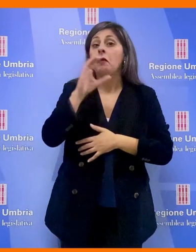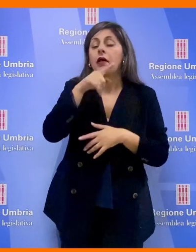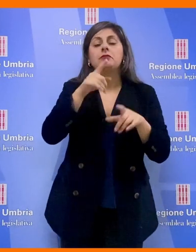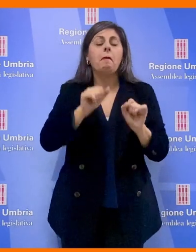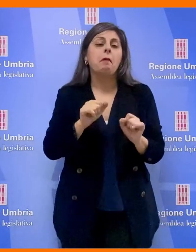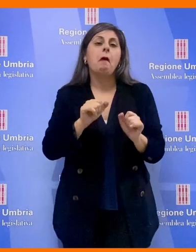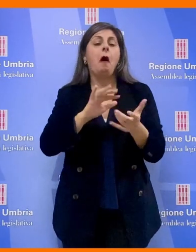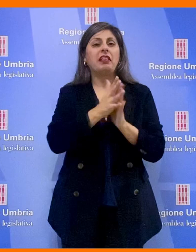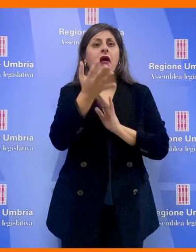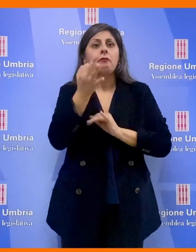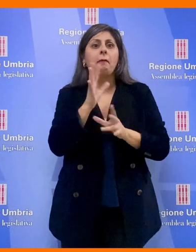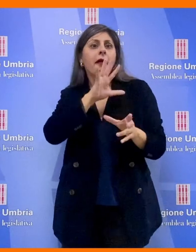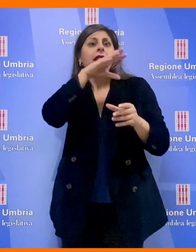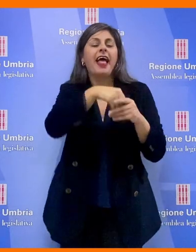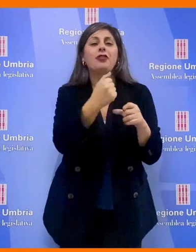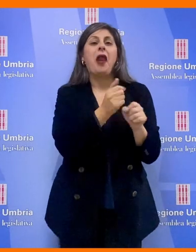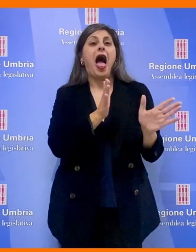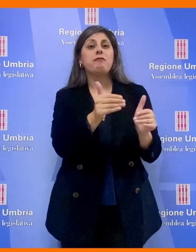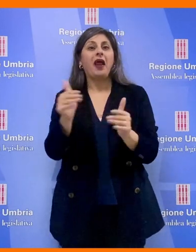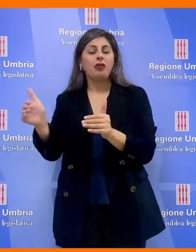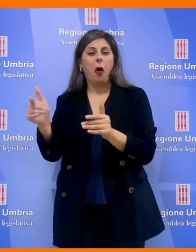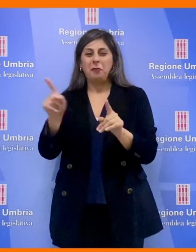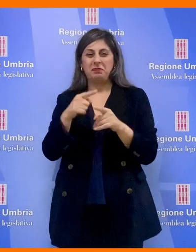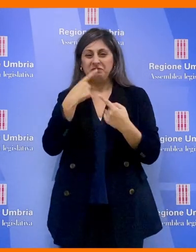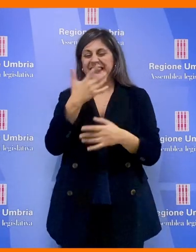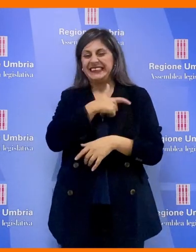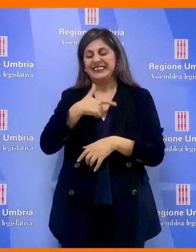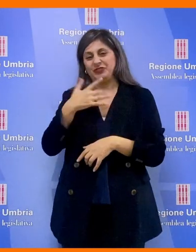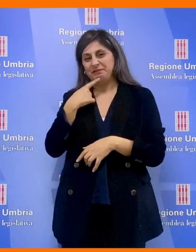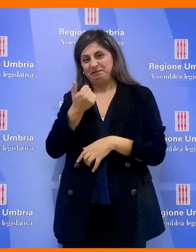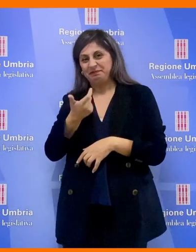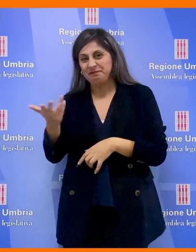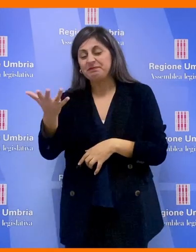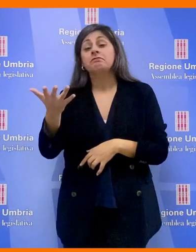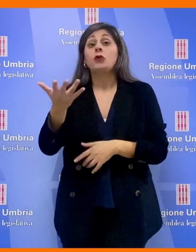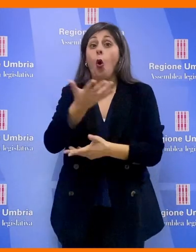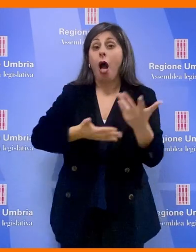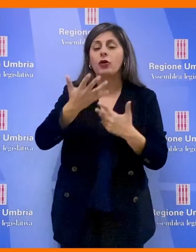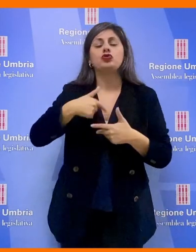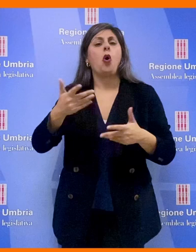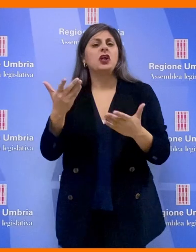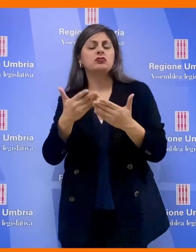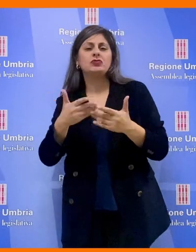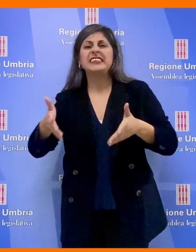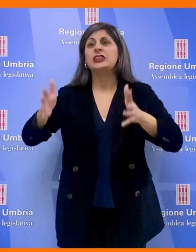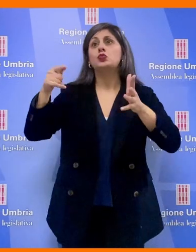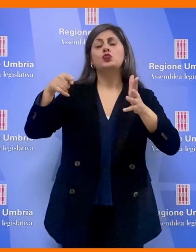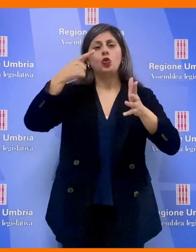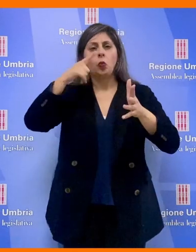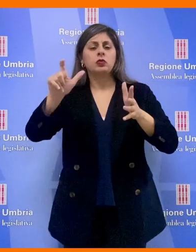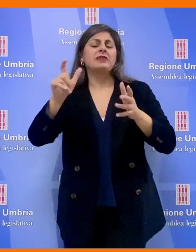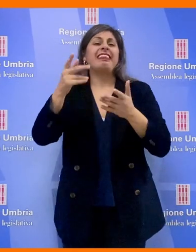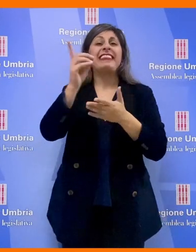ospitato all'interno dei laboratori come hanno dichiarato più di un sindaco, collaborare con gli istituti di design per rinnovare anche le forme